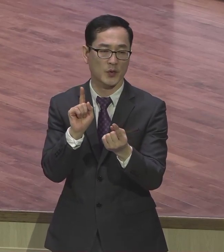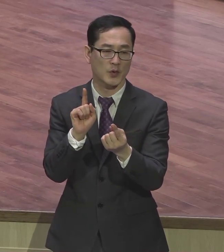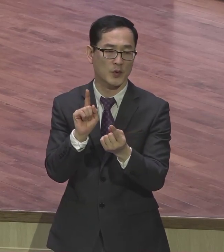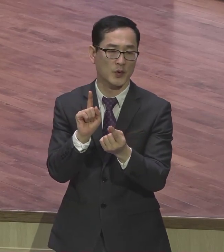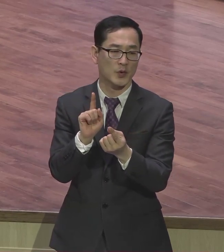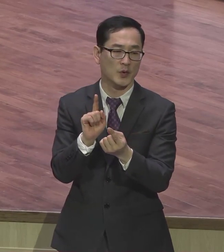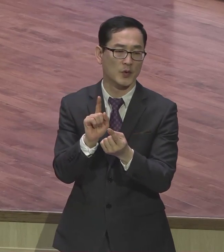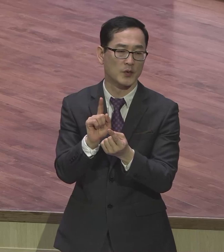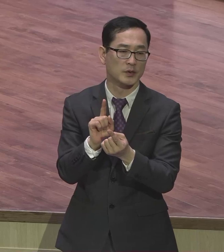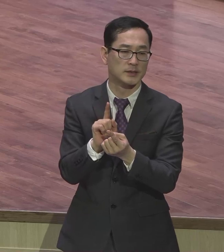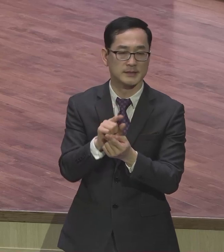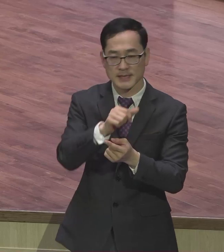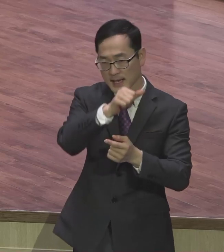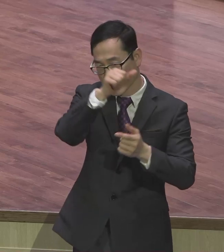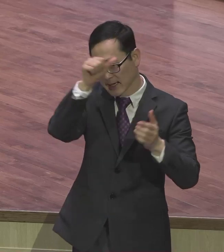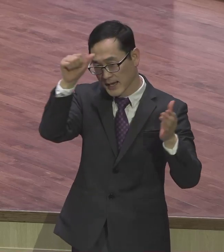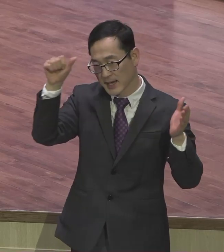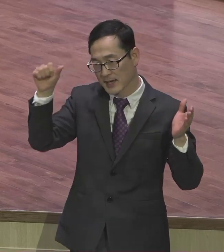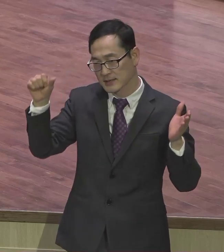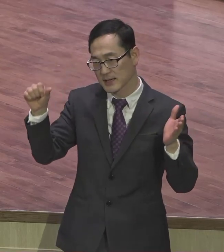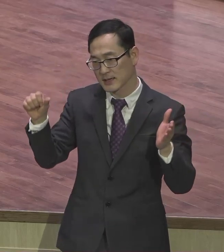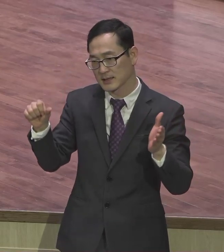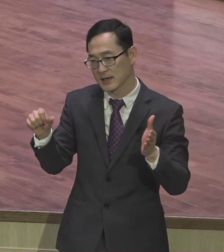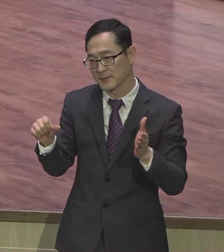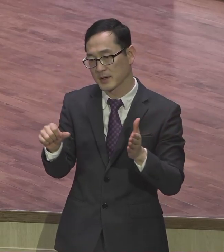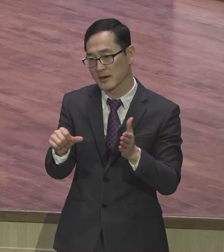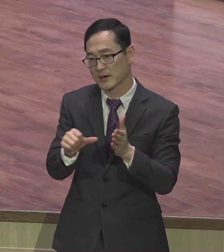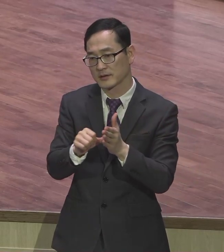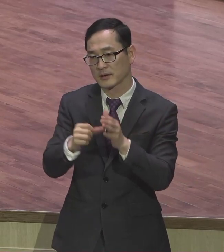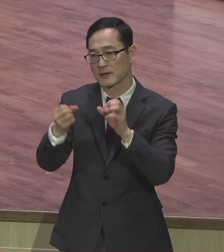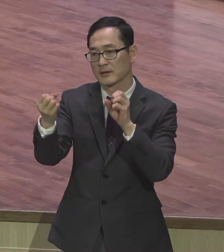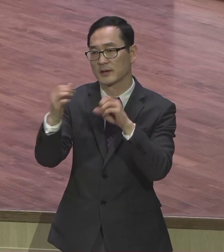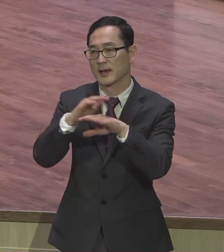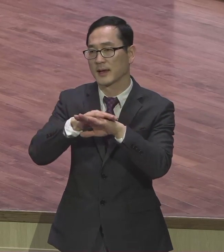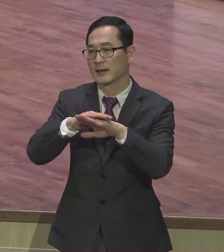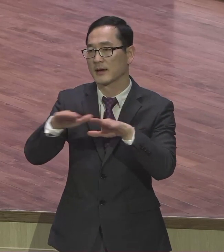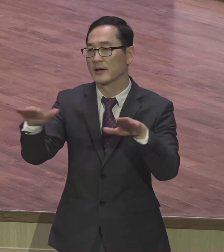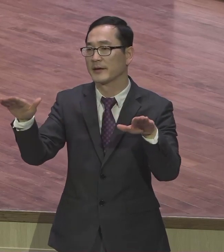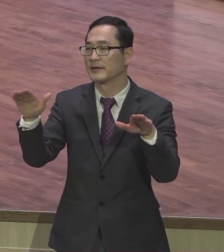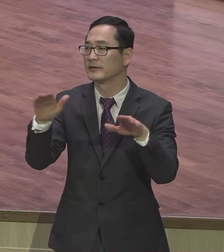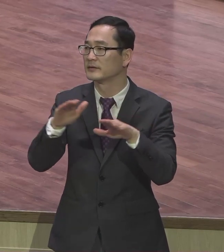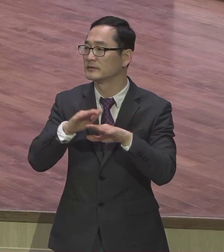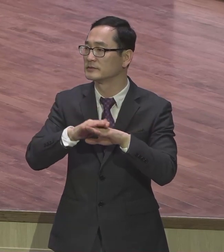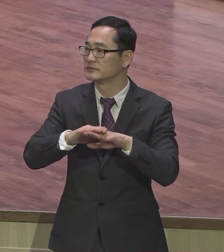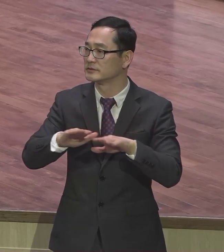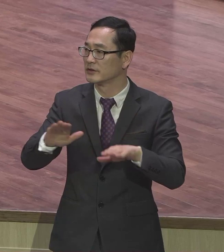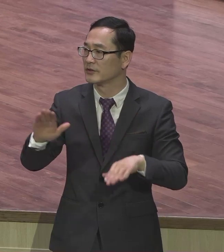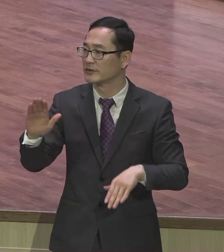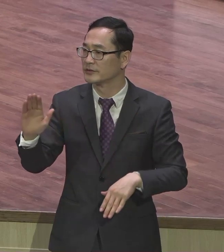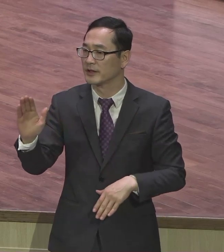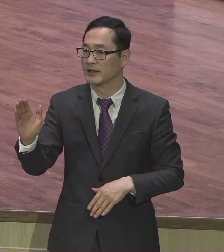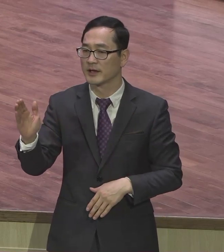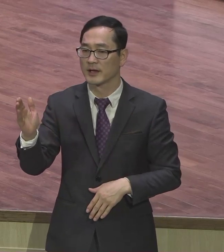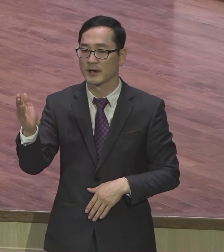그리스도의 인생의 인생의 행합을 얻었네 내가